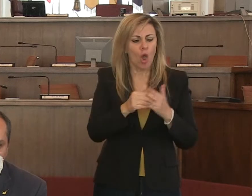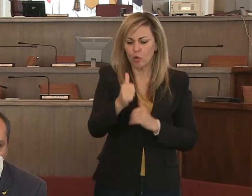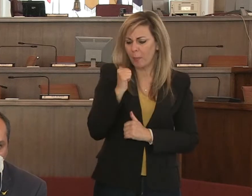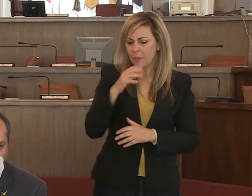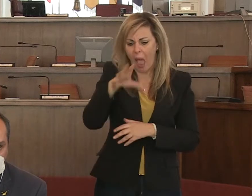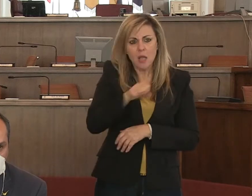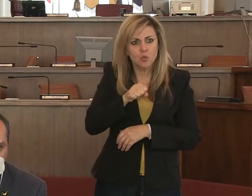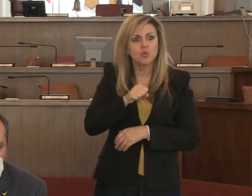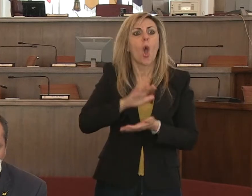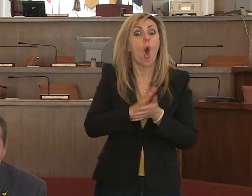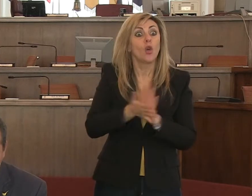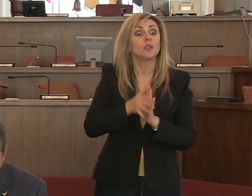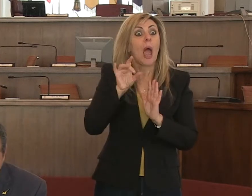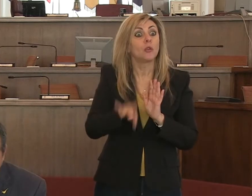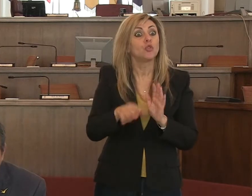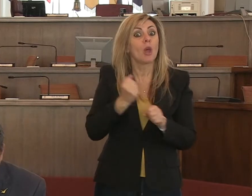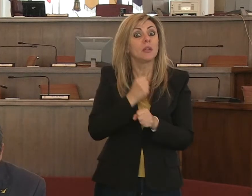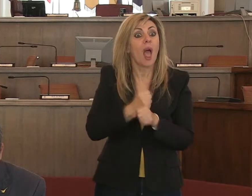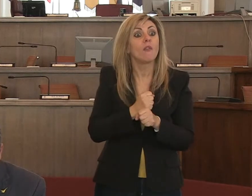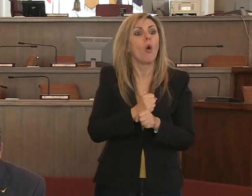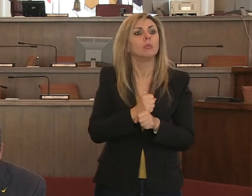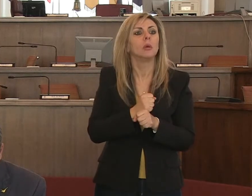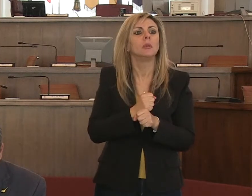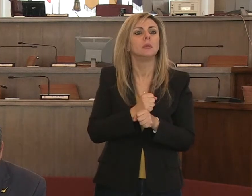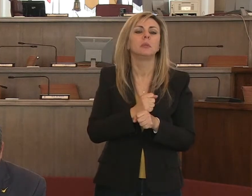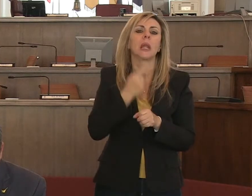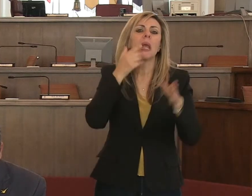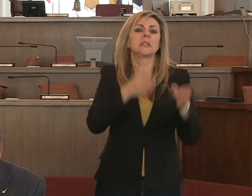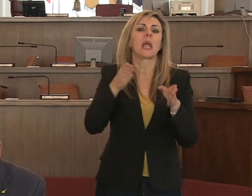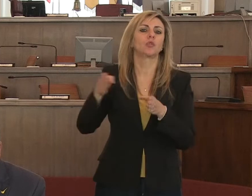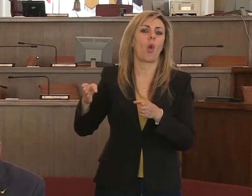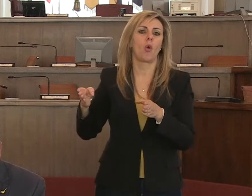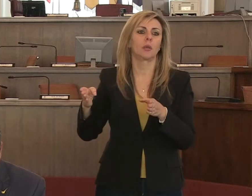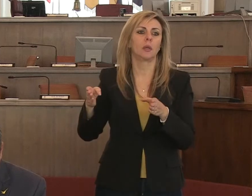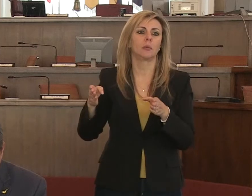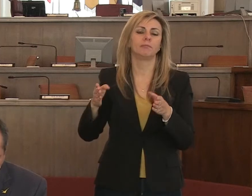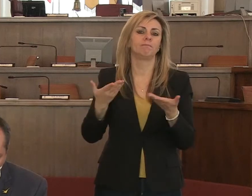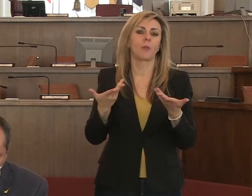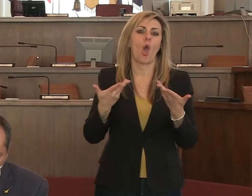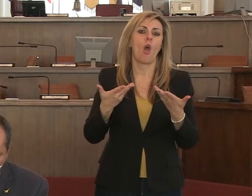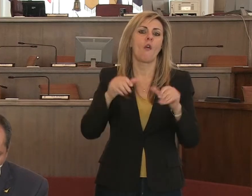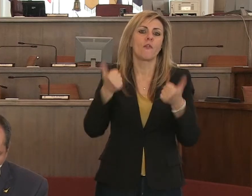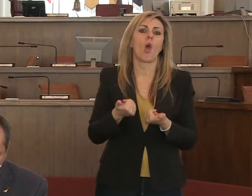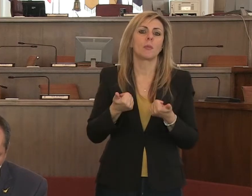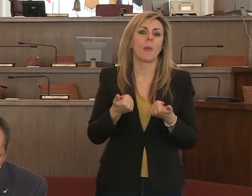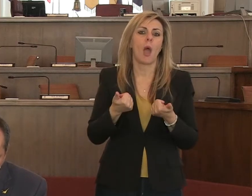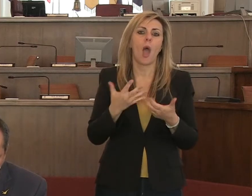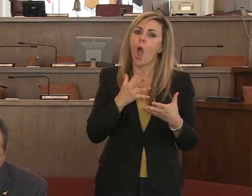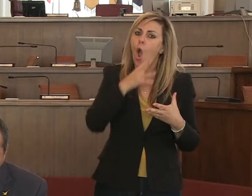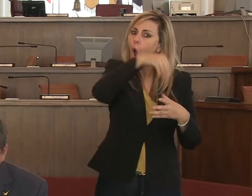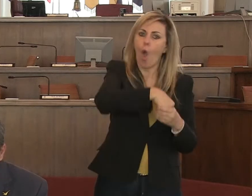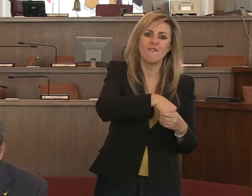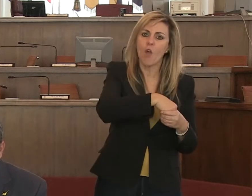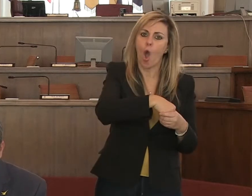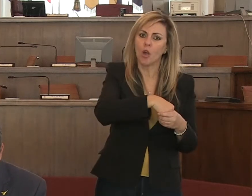avevano un contratto di lavoro anche in quei settori che non erano ricompresi in